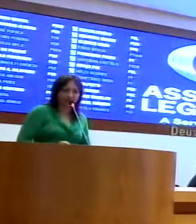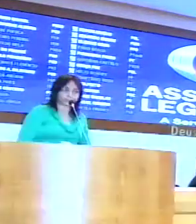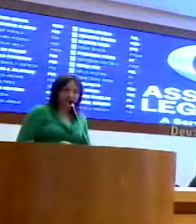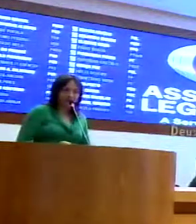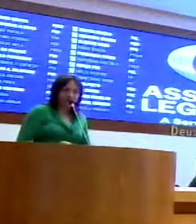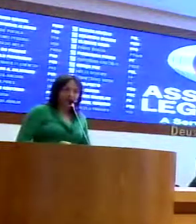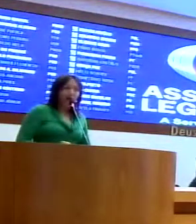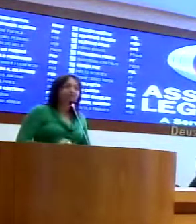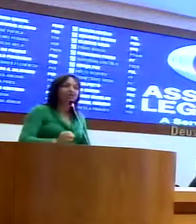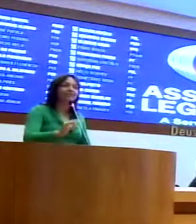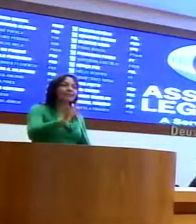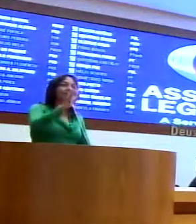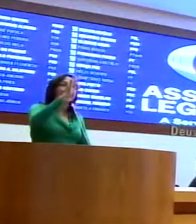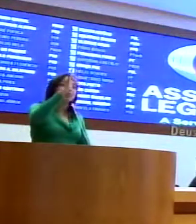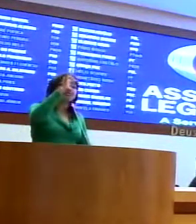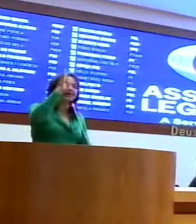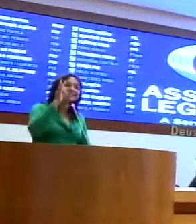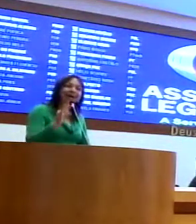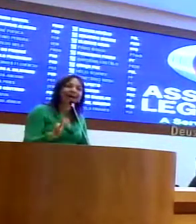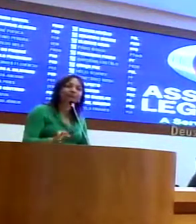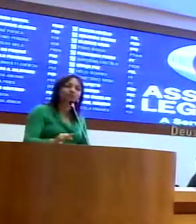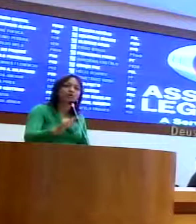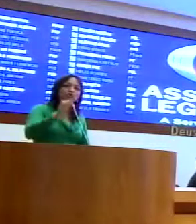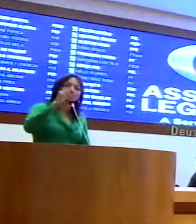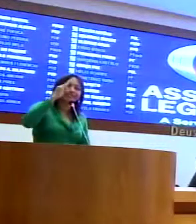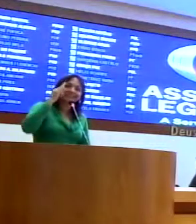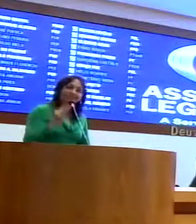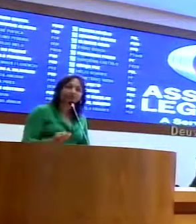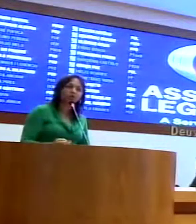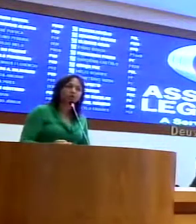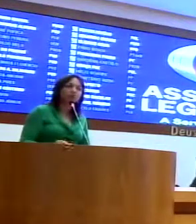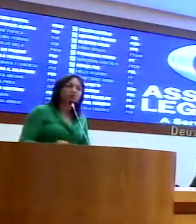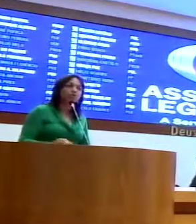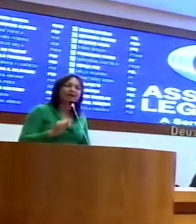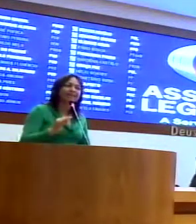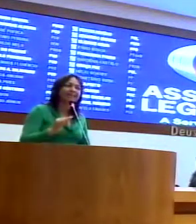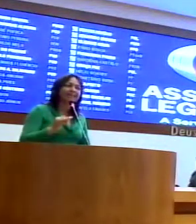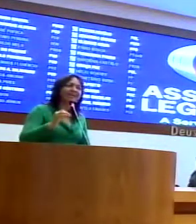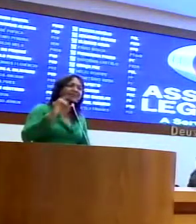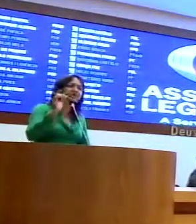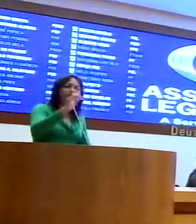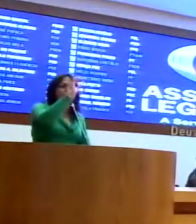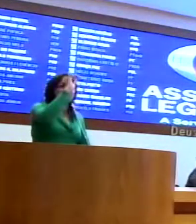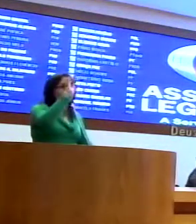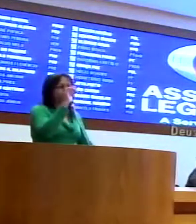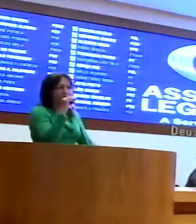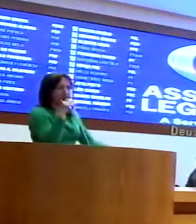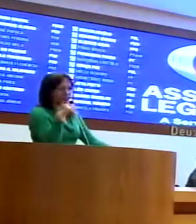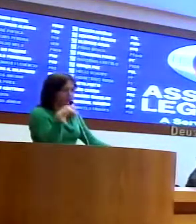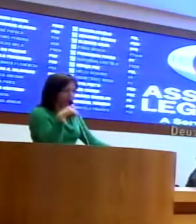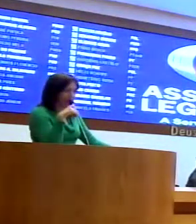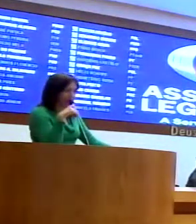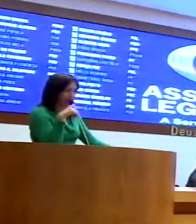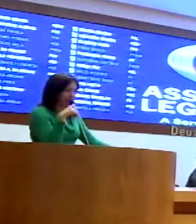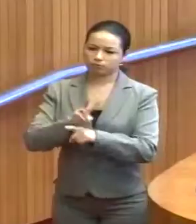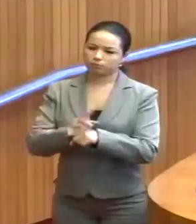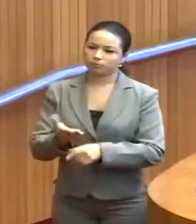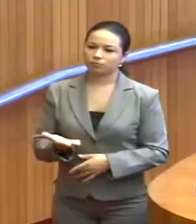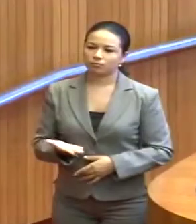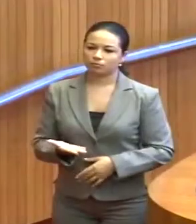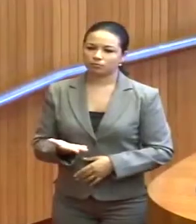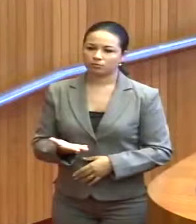para ninguém. Eu aprendi a trabalhar com a verdade, com a convicção e com a certeza em tudo aquilo que eu defendo.